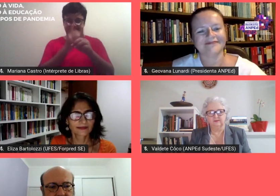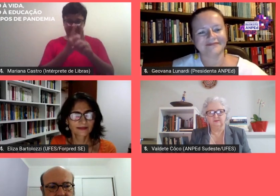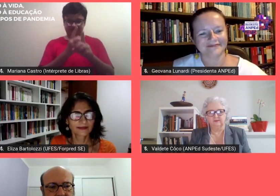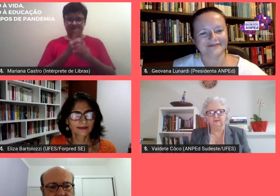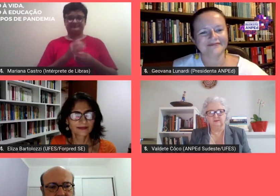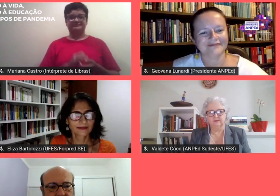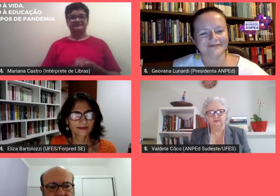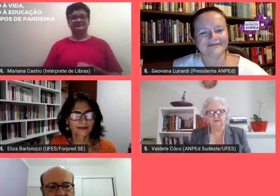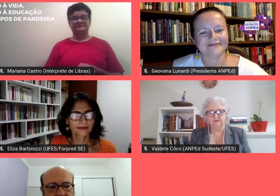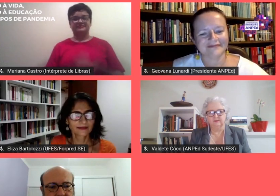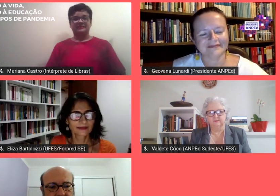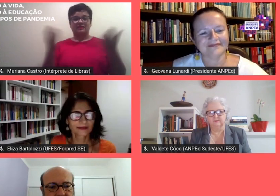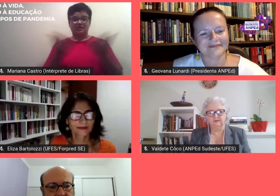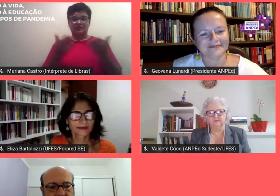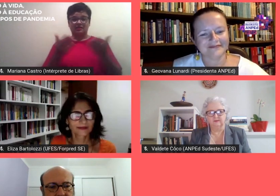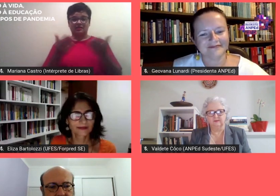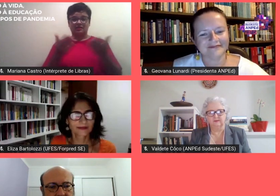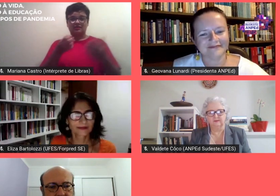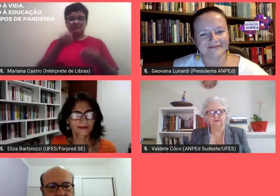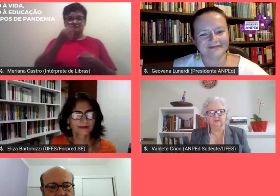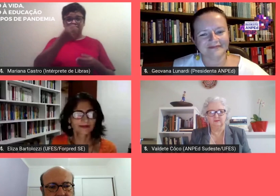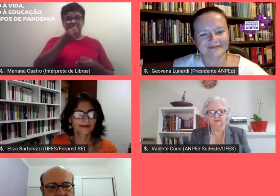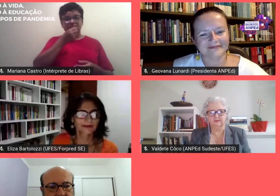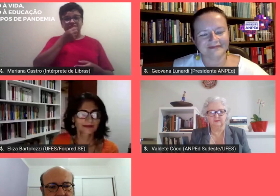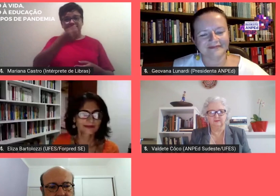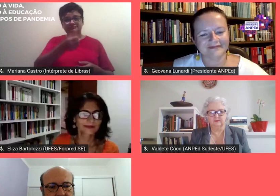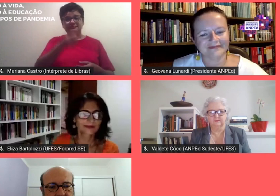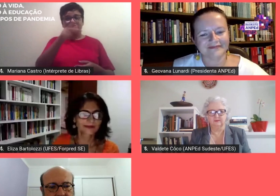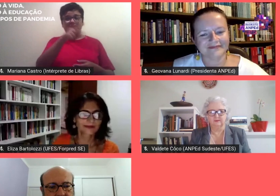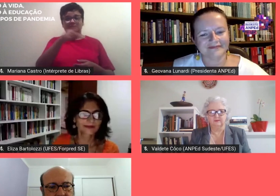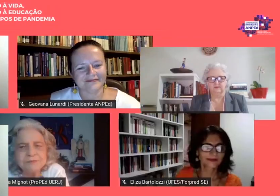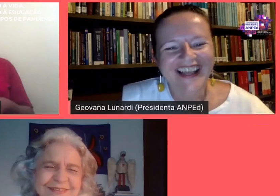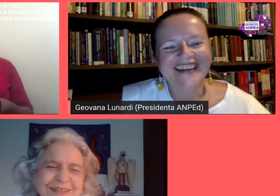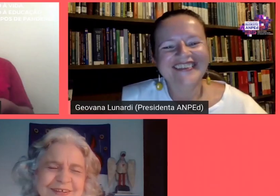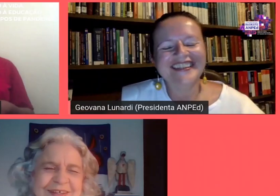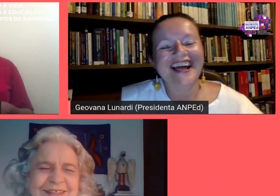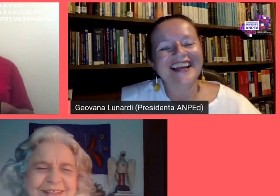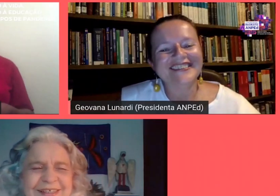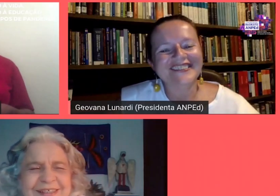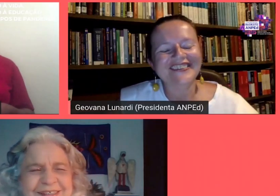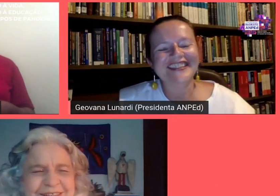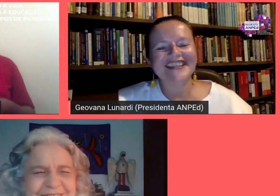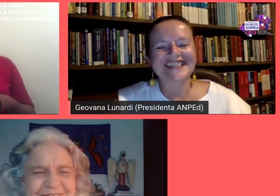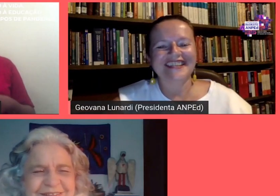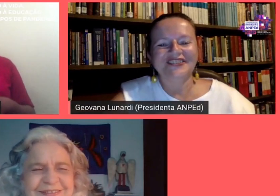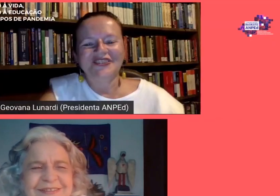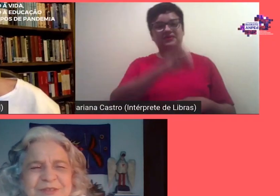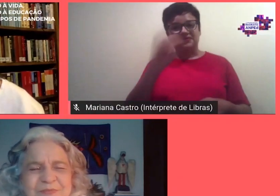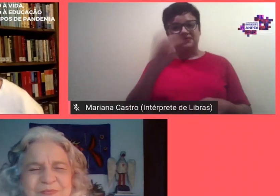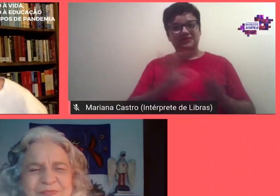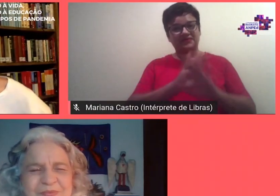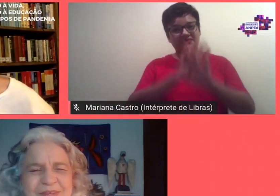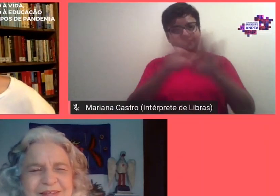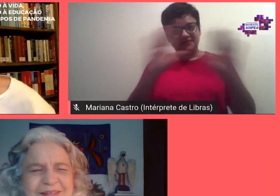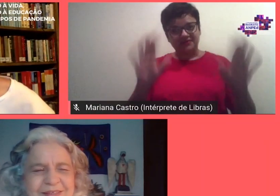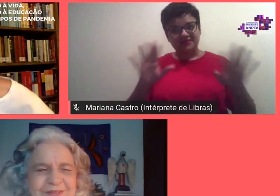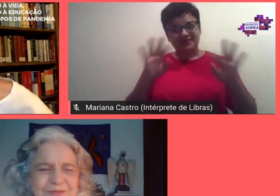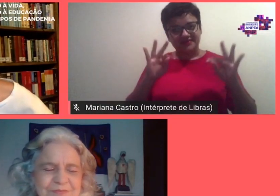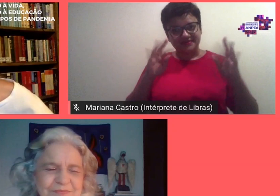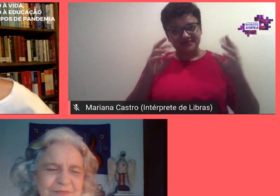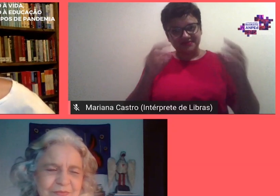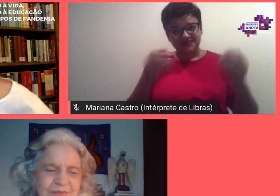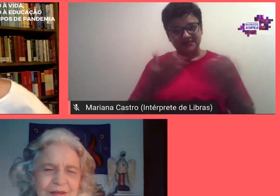Passo a palavra a professora Giovana Lunardi nossa presidenta Olá a todas a todes e a